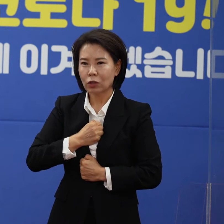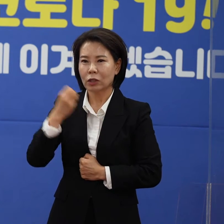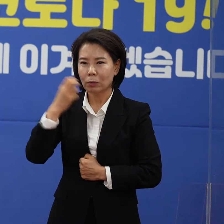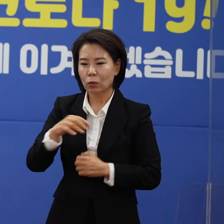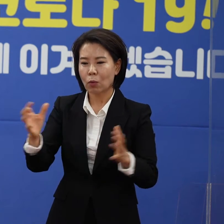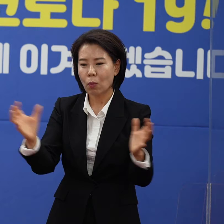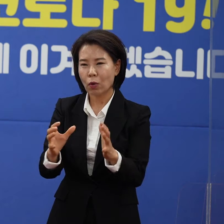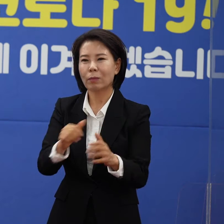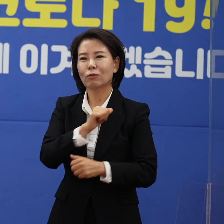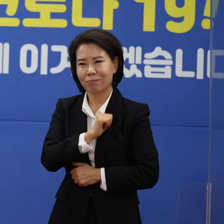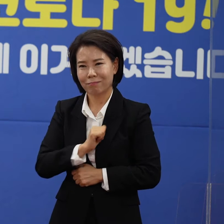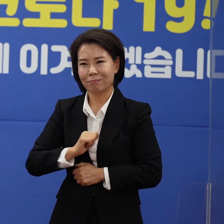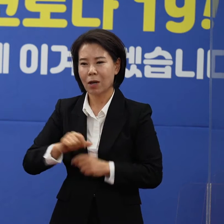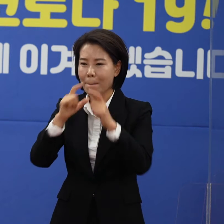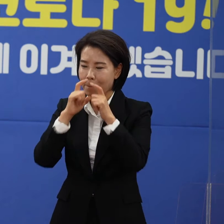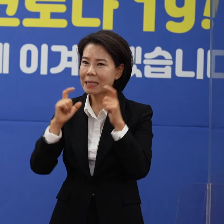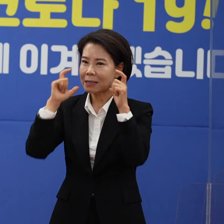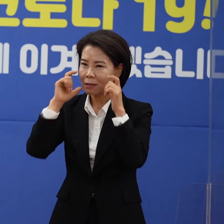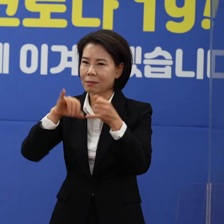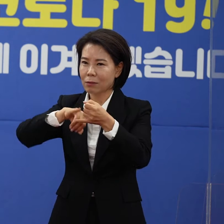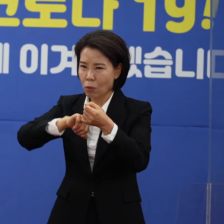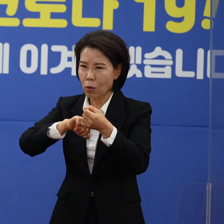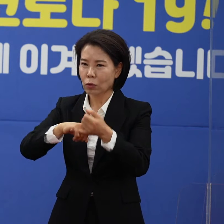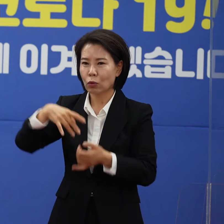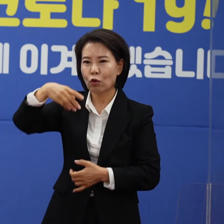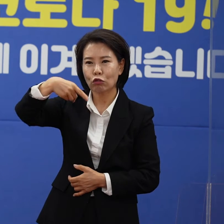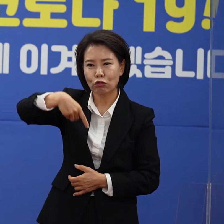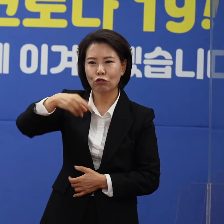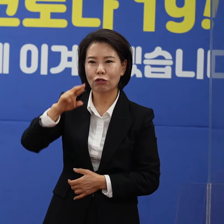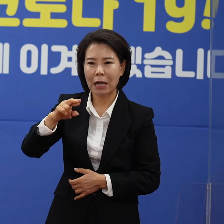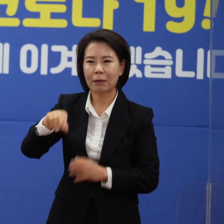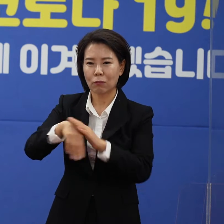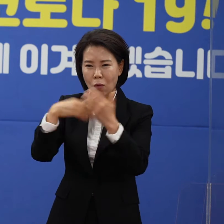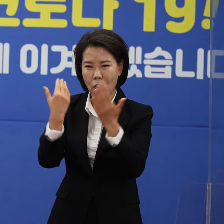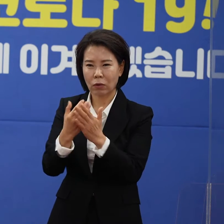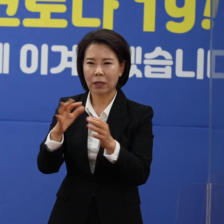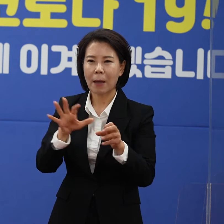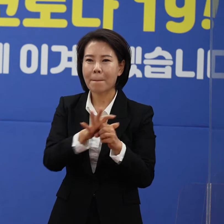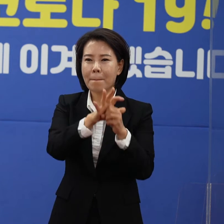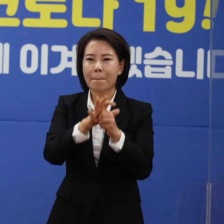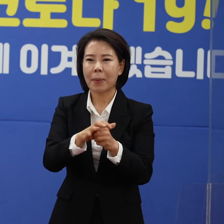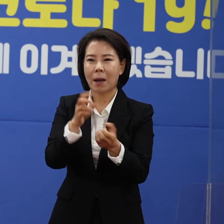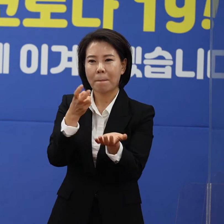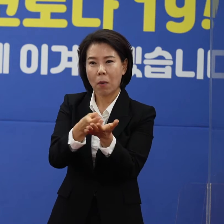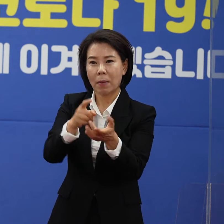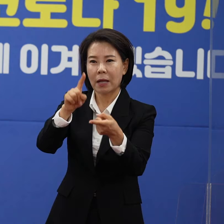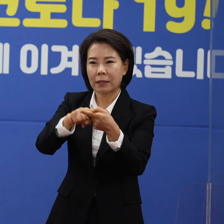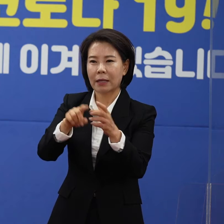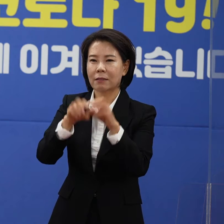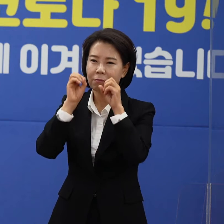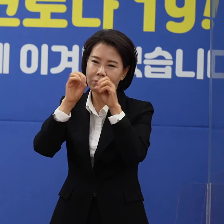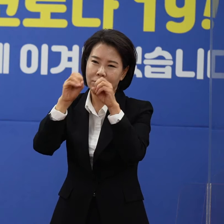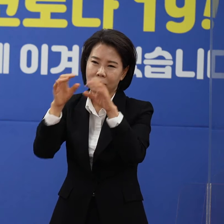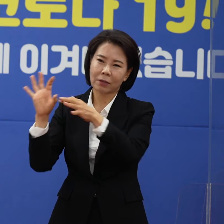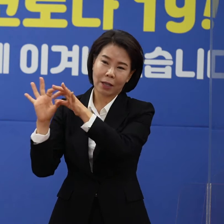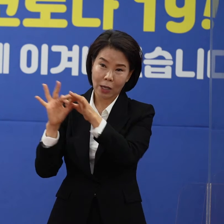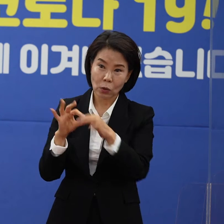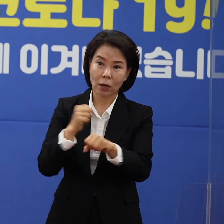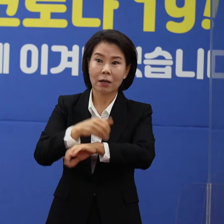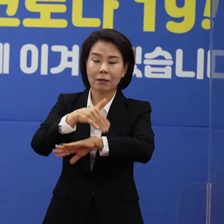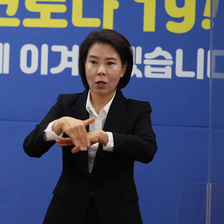등과 함께 마스크 착용, 제주 안심코드 활용 등 코로나19 방역수칙에 대한 홍보도 지속적으로 추진할 계획입니다.